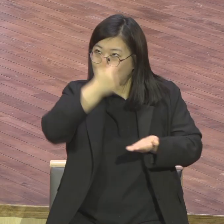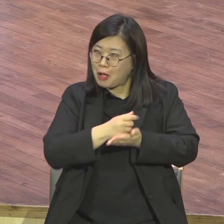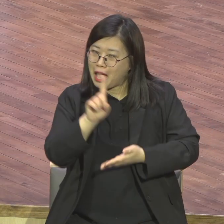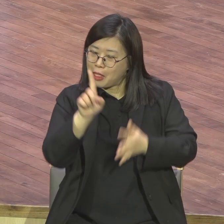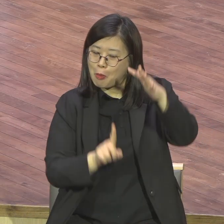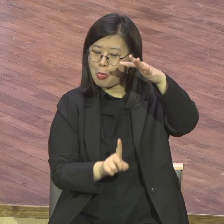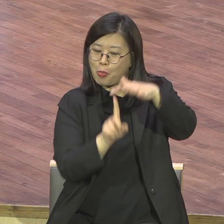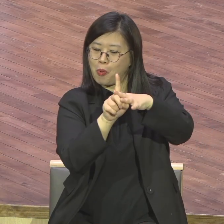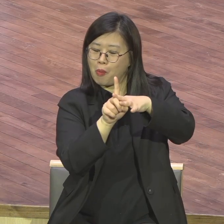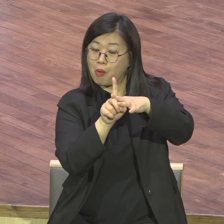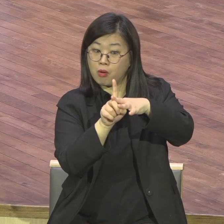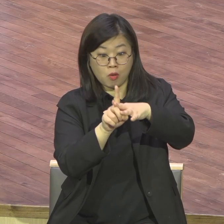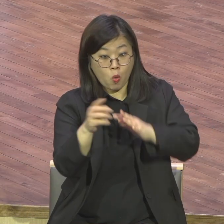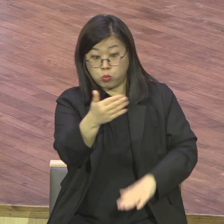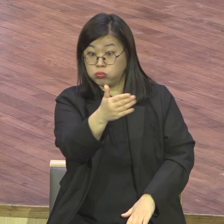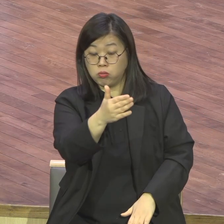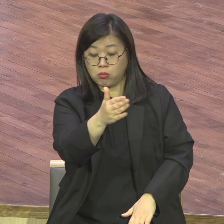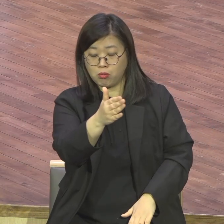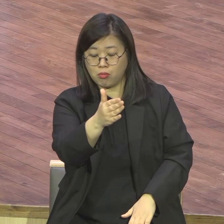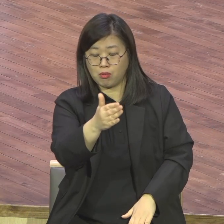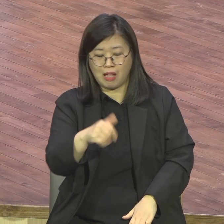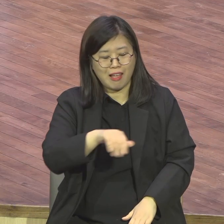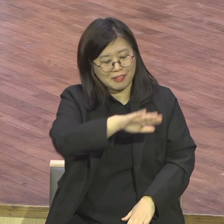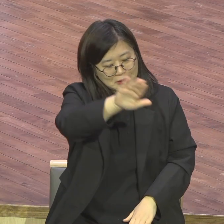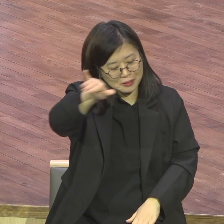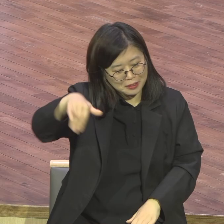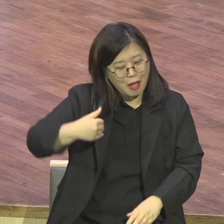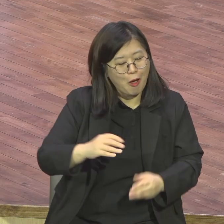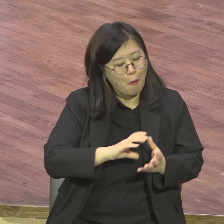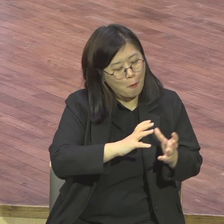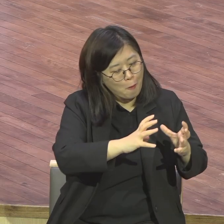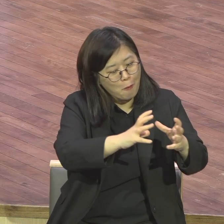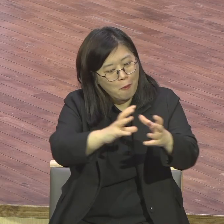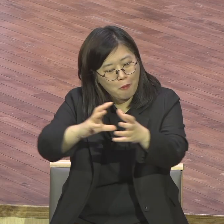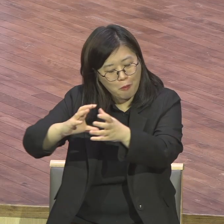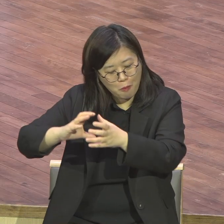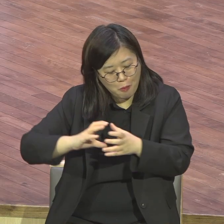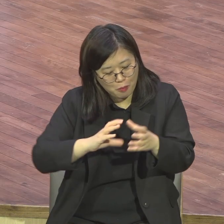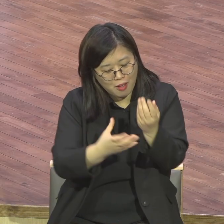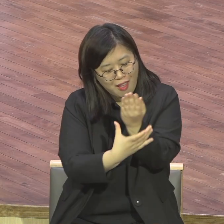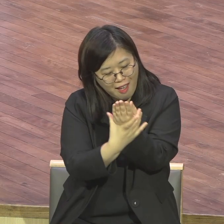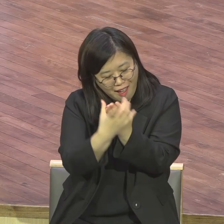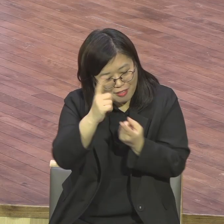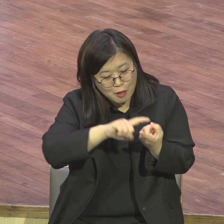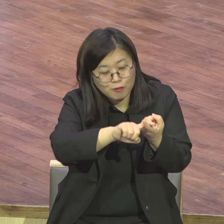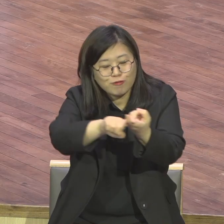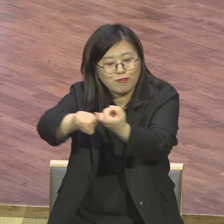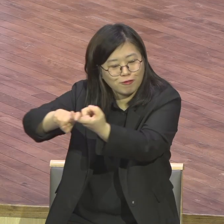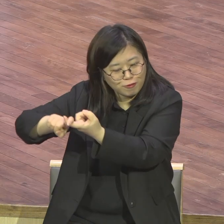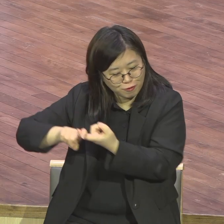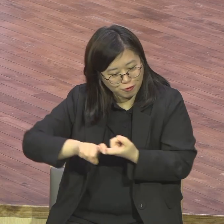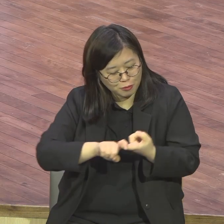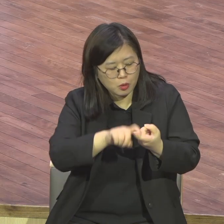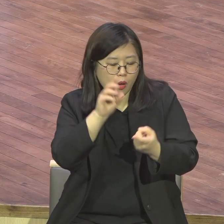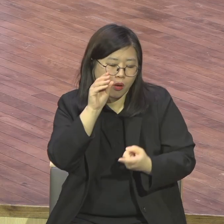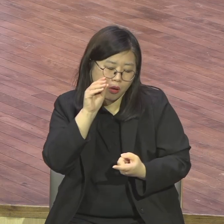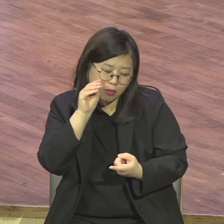이게 하나님 보시고 그래 너희들 영적 자세가 내가 마음에 든다. 그러면서 하나님이 성도들 마음을